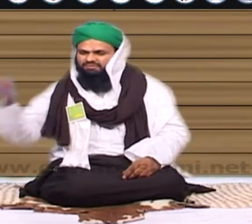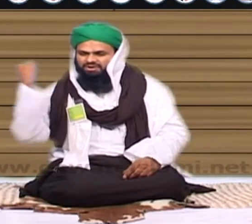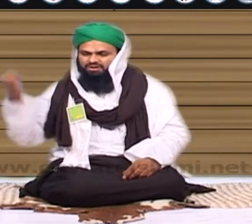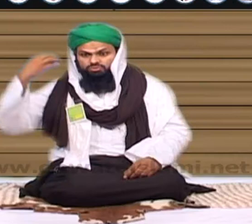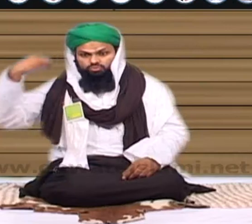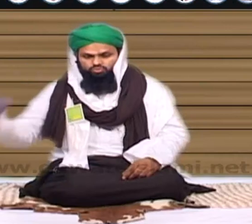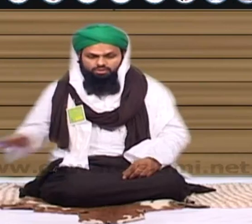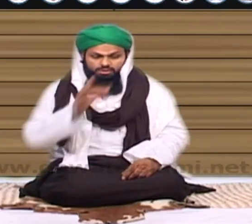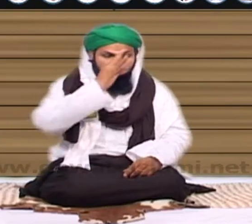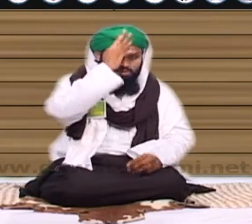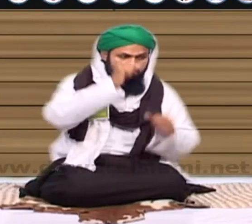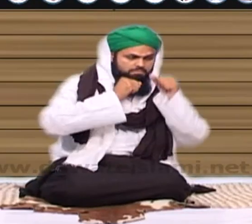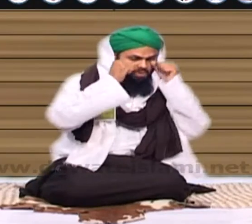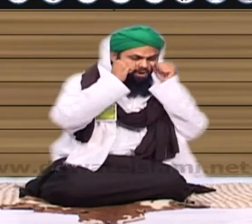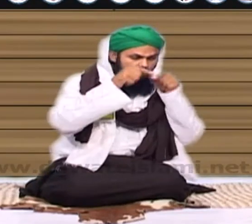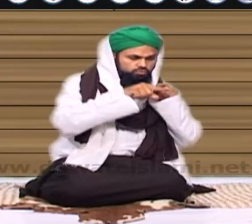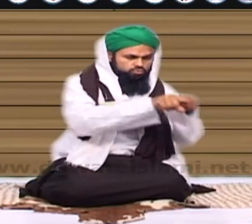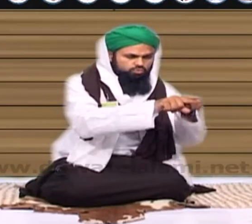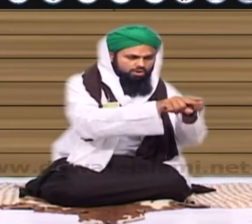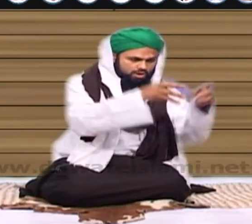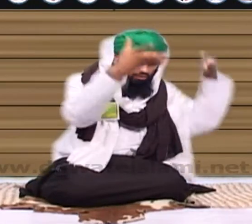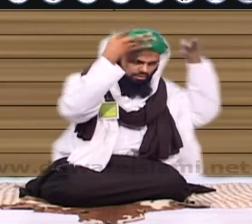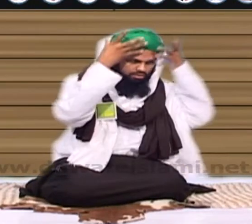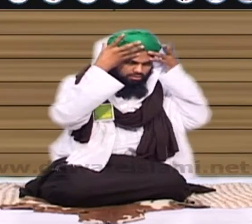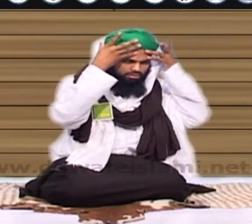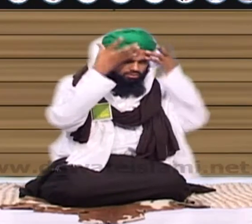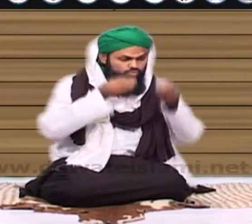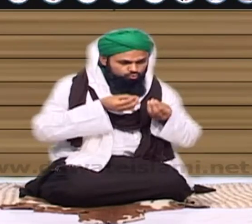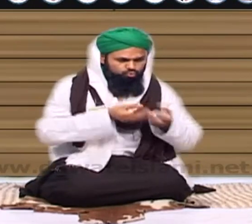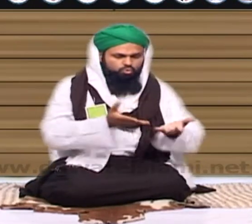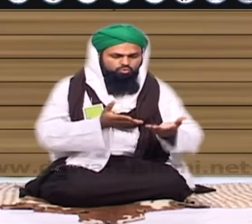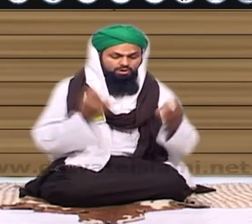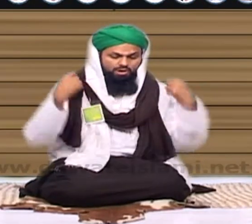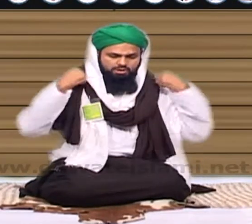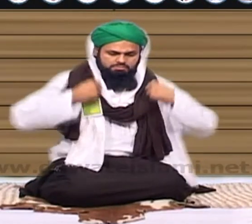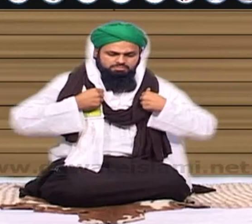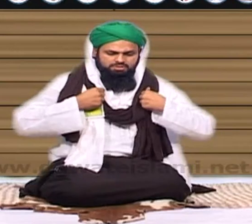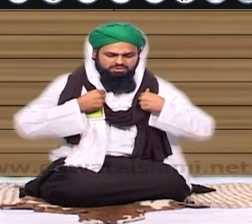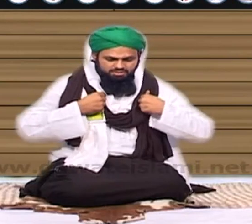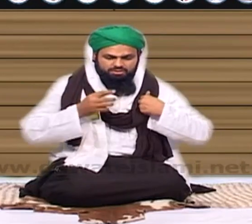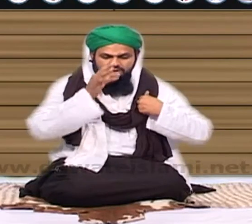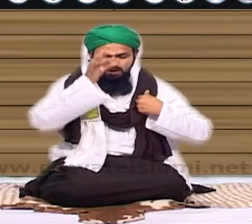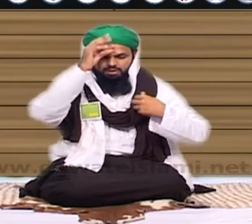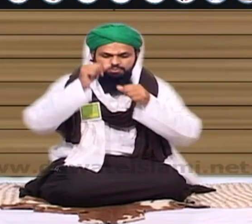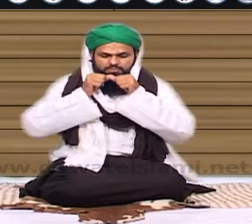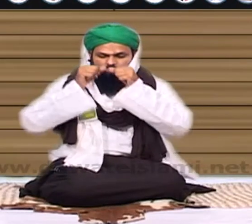ہم سرکار کی سنت اپنے در پر کیوں نہ سجا کالر والے لباس پہننے کے بجائے ہم